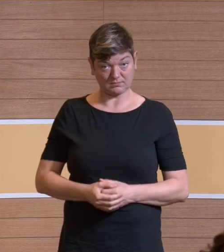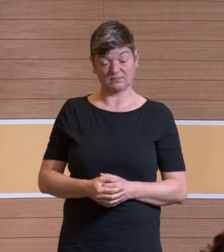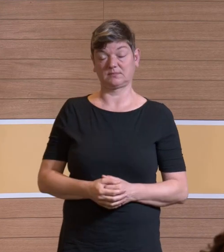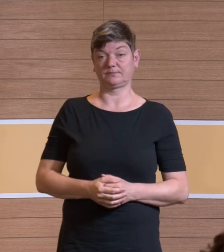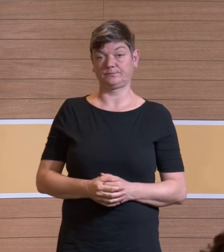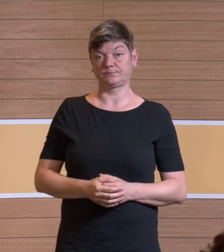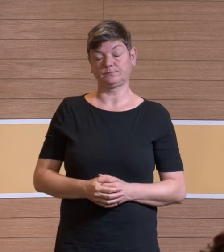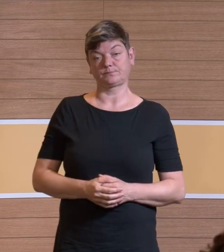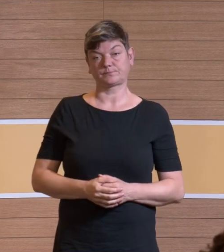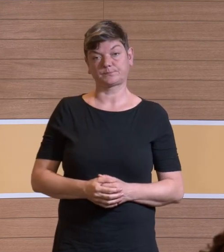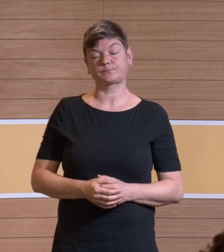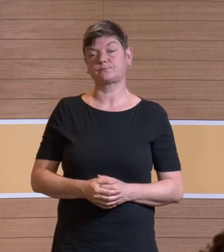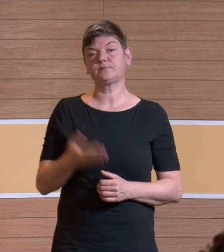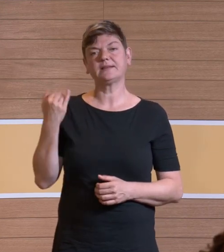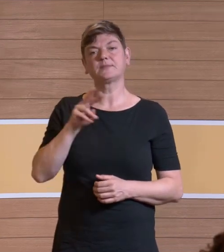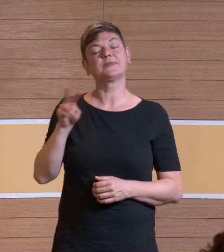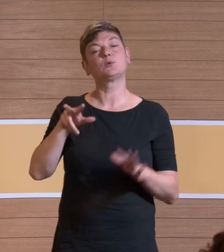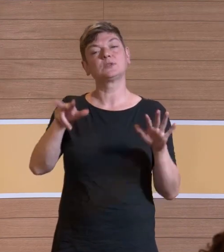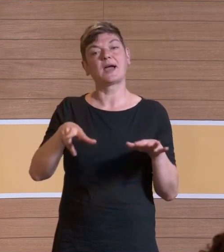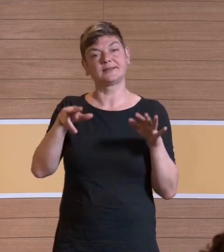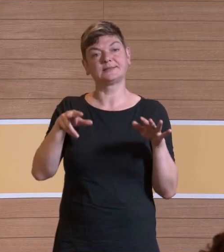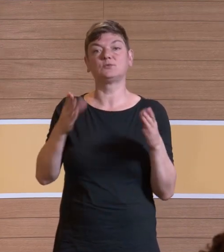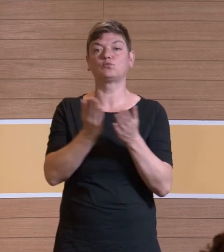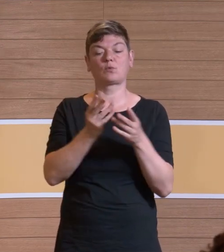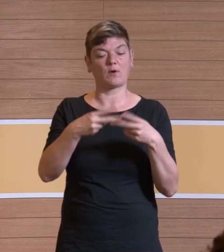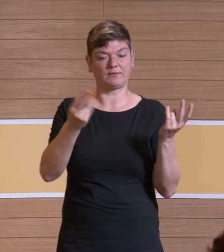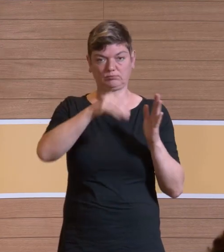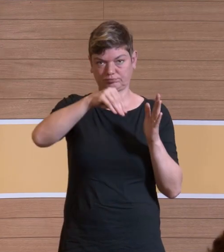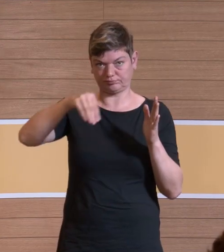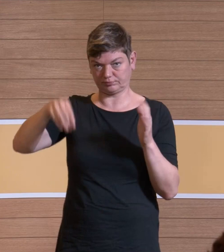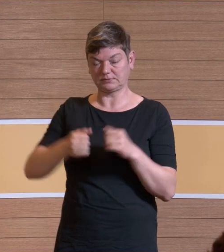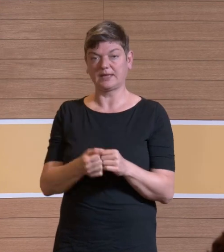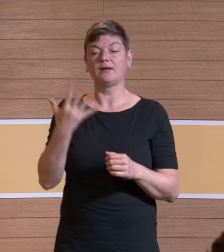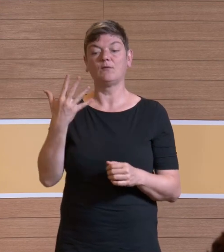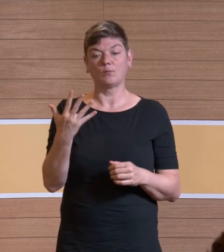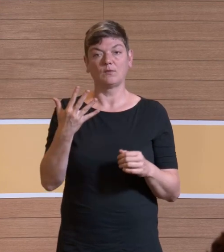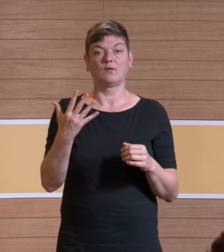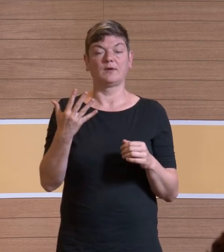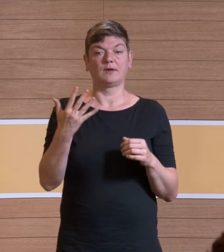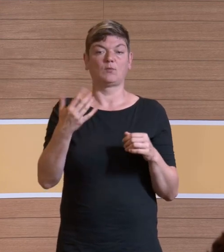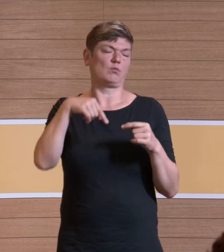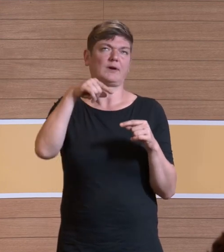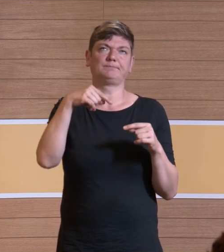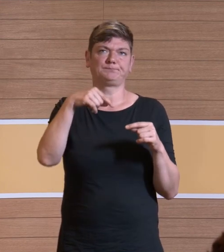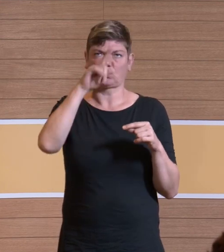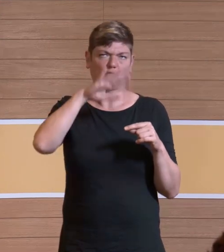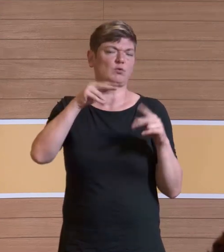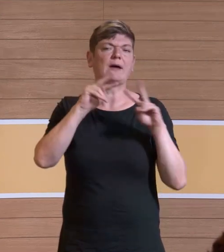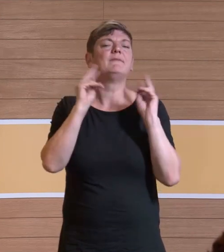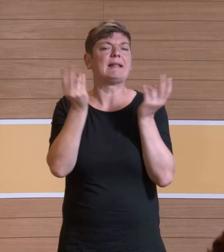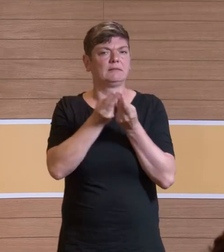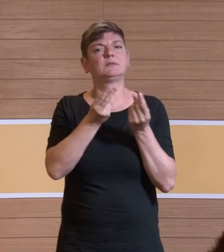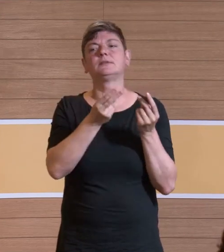2018 publiziert, fünf mobile in Deutschland oder weltweit auch übliche